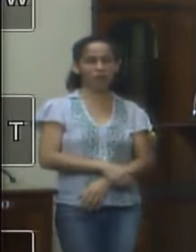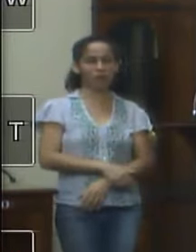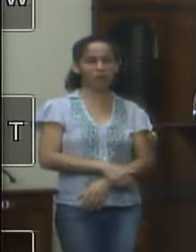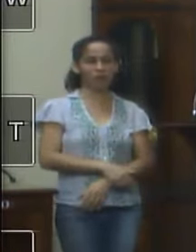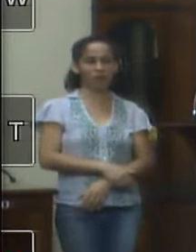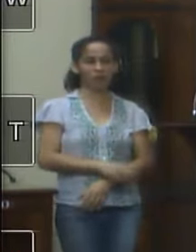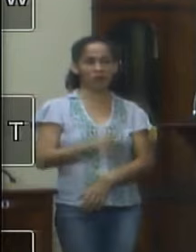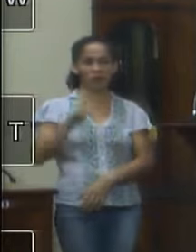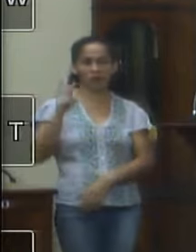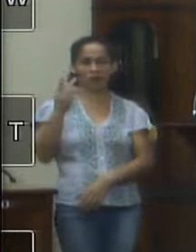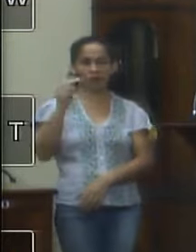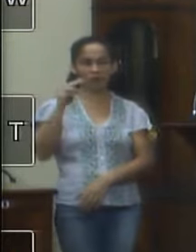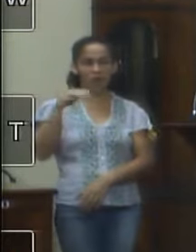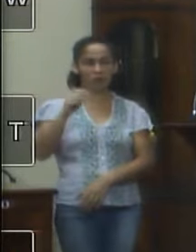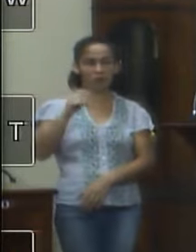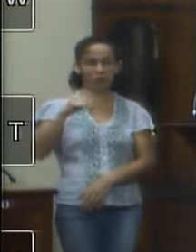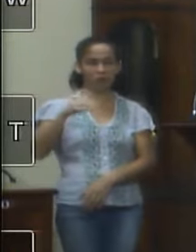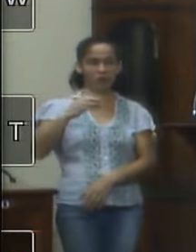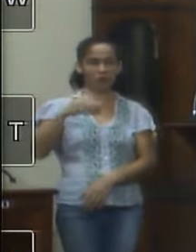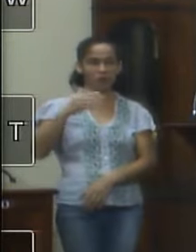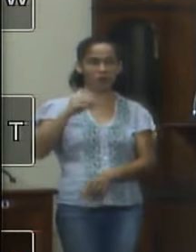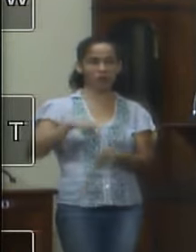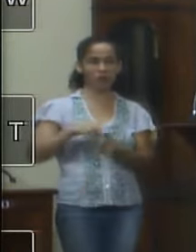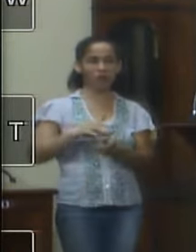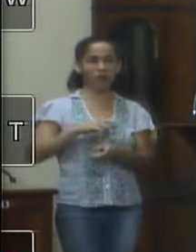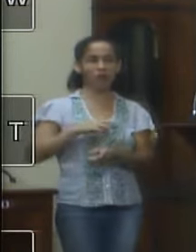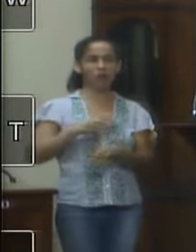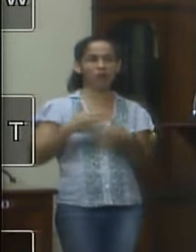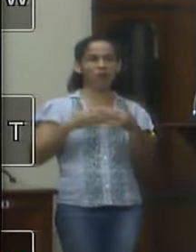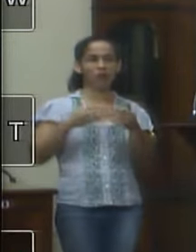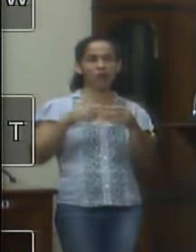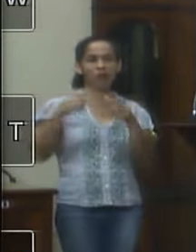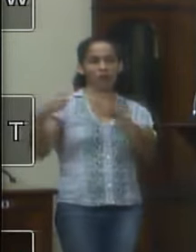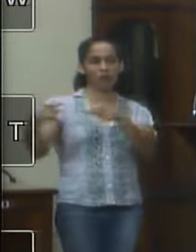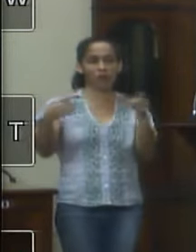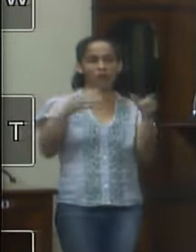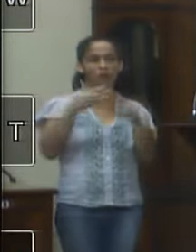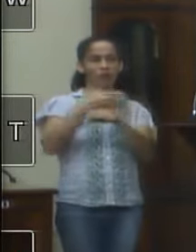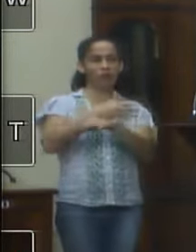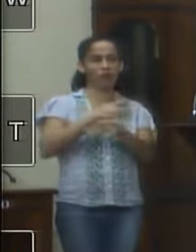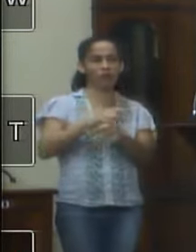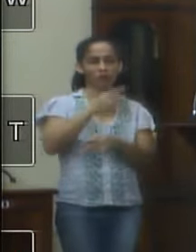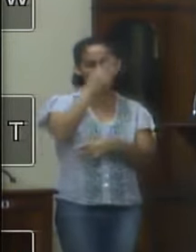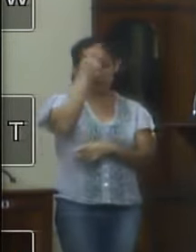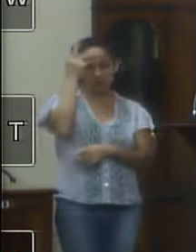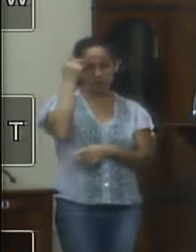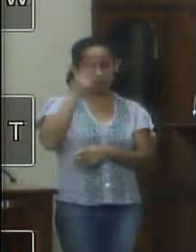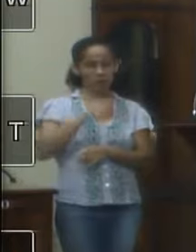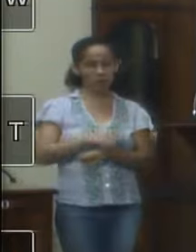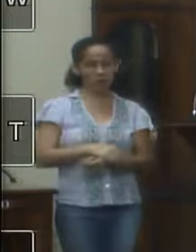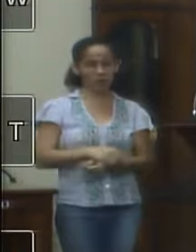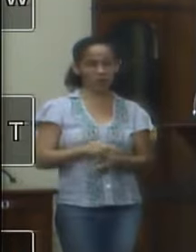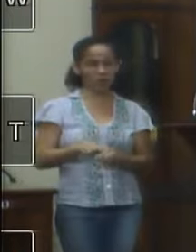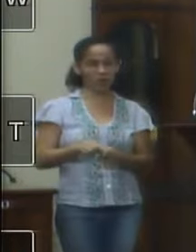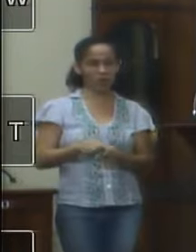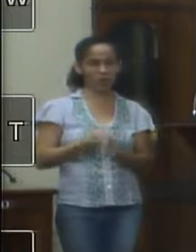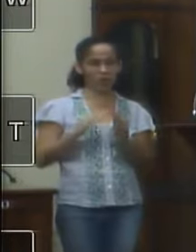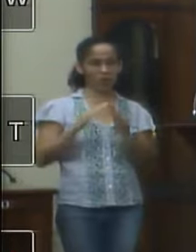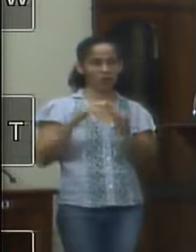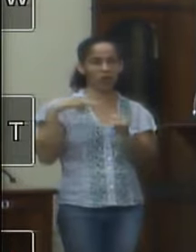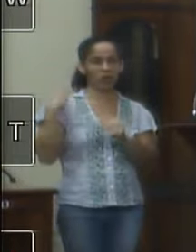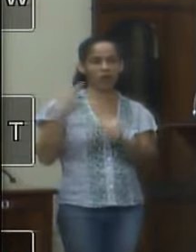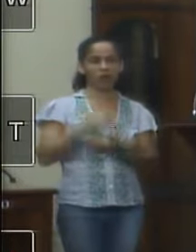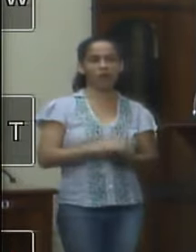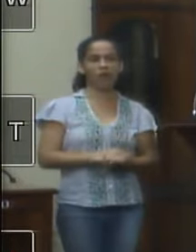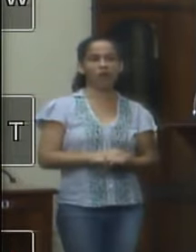humanização isso aí está em qualquer lugar que a gente frequenta a pessoa saber tratar aqui dentro da casa